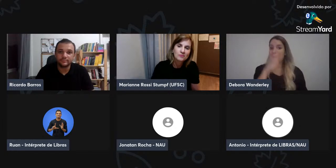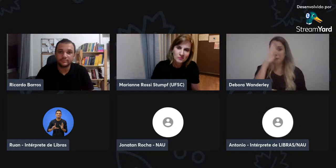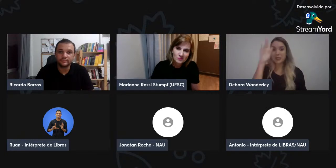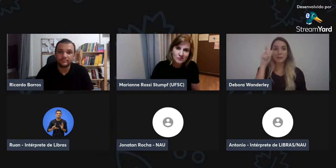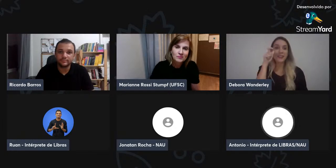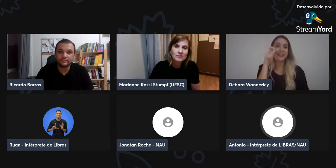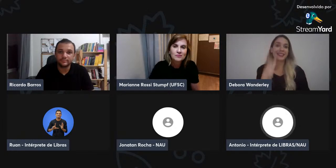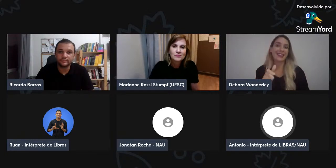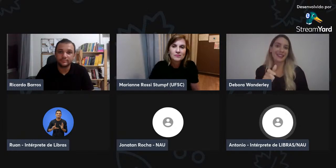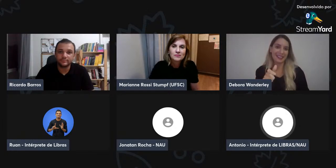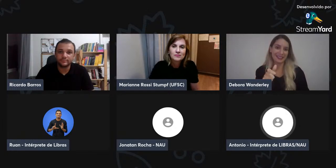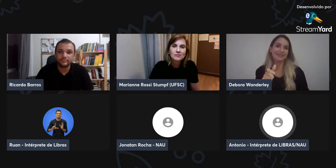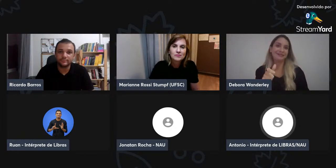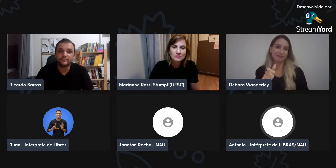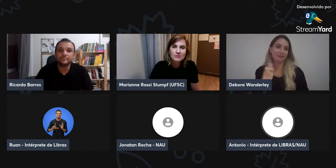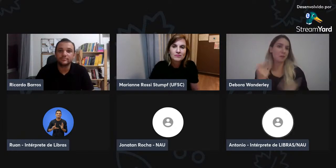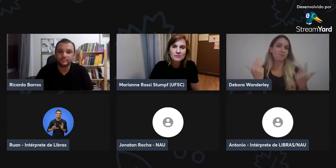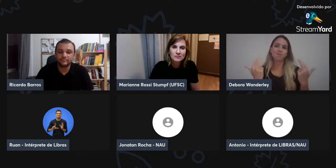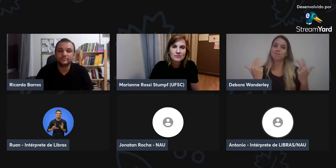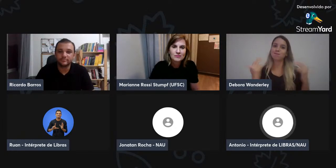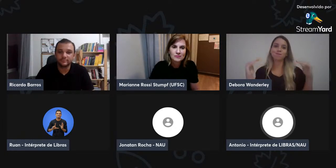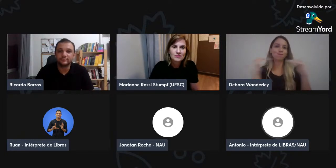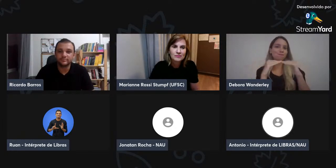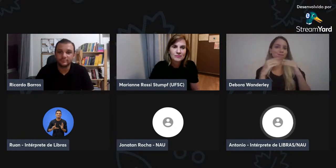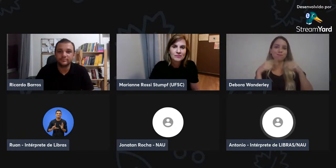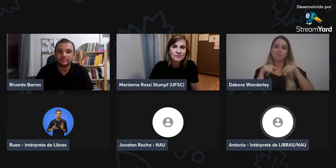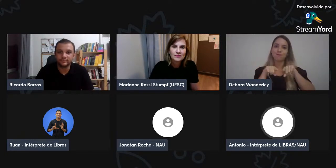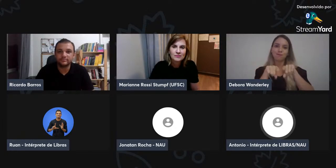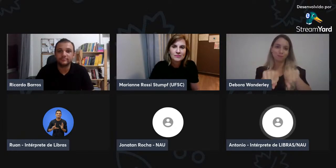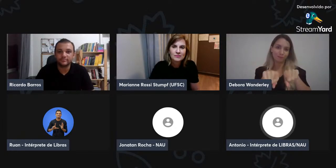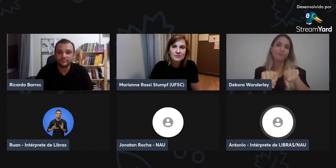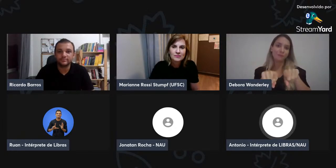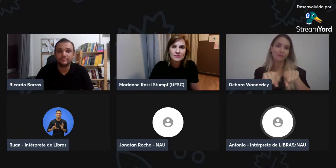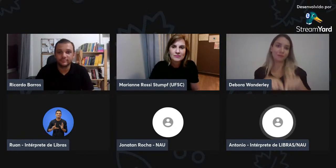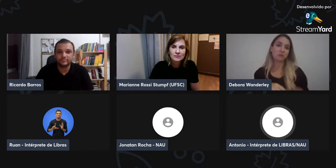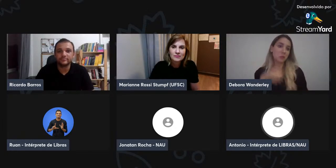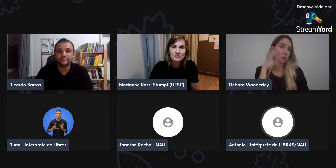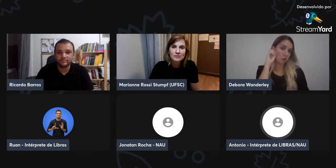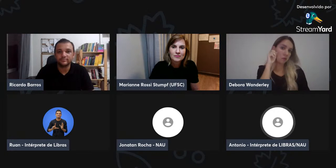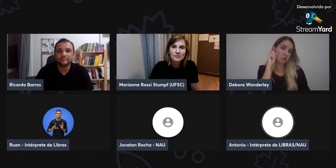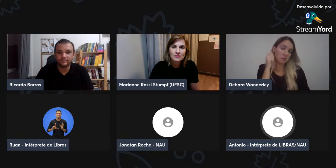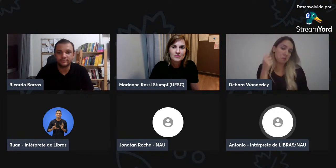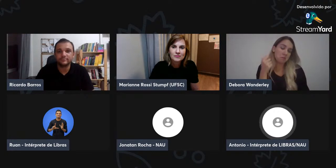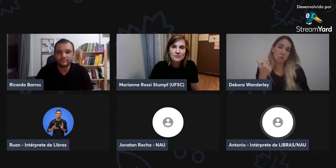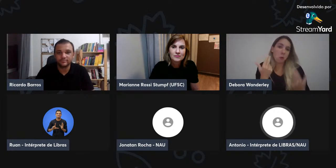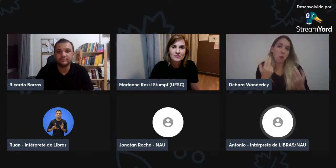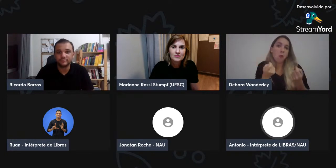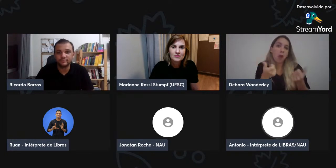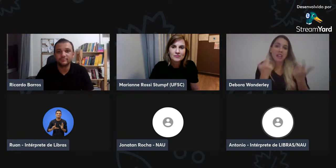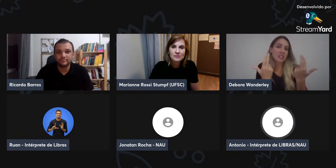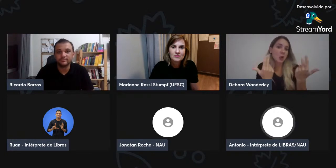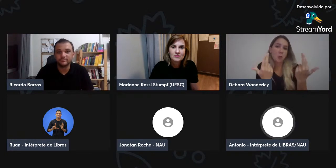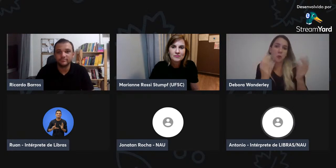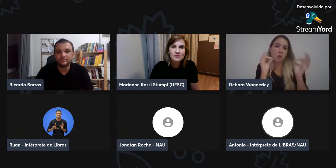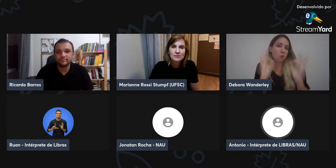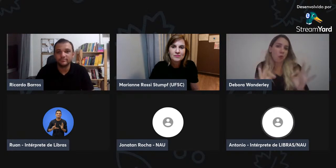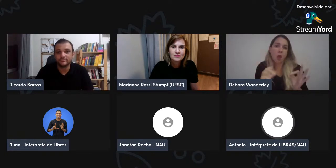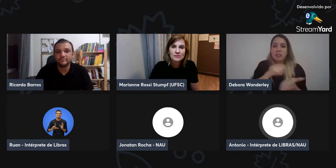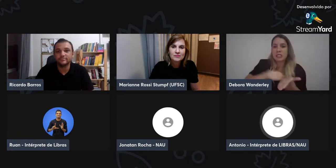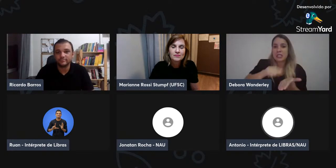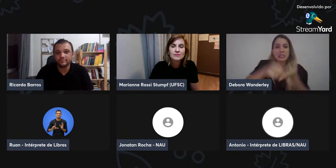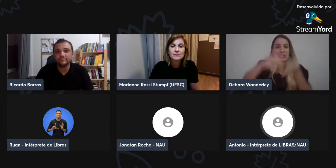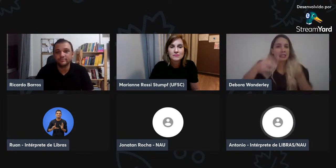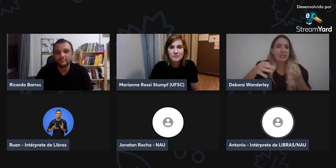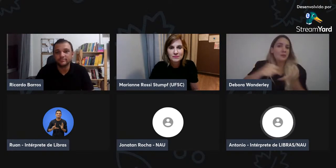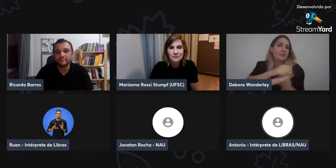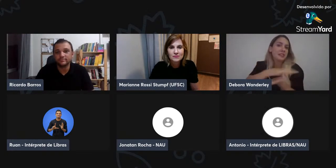que, só que alguns alunos, então, eles têm interesse por iguais, simultaneamente, tanto o ouvinte quanto